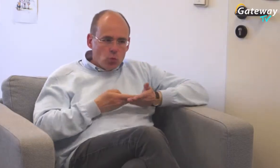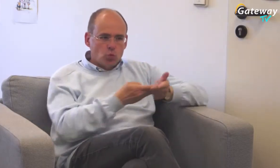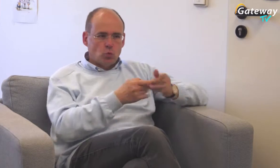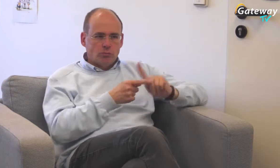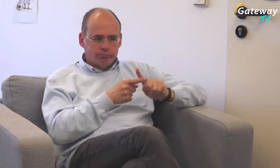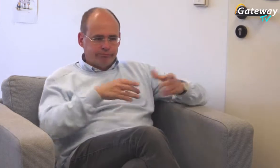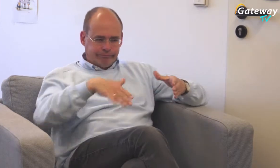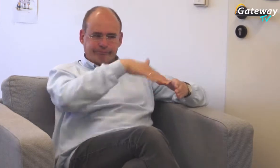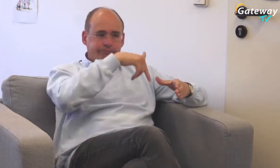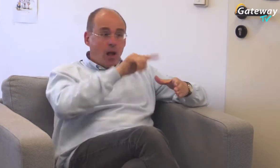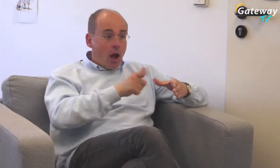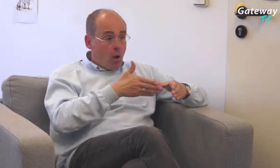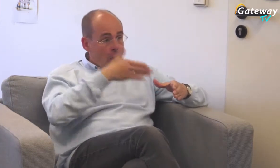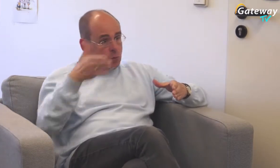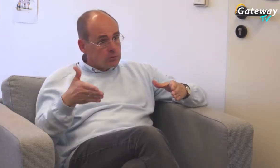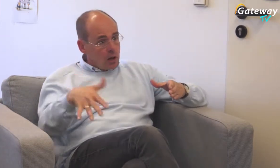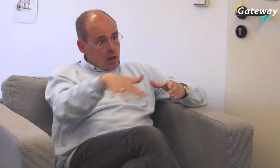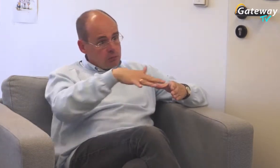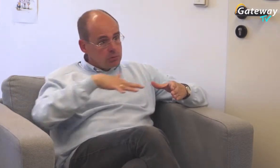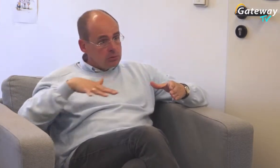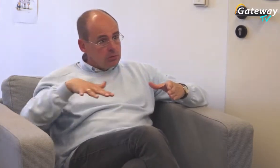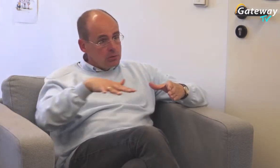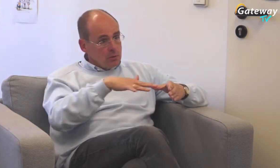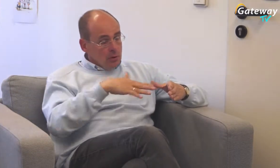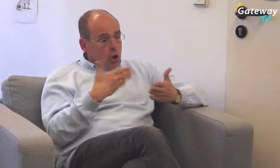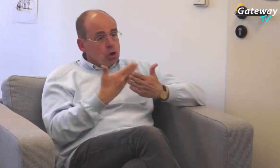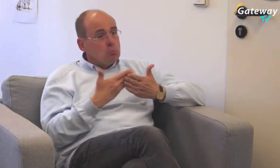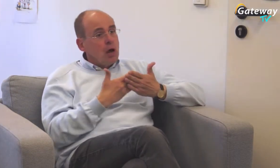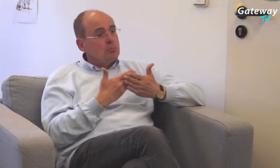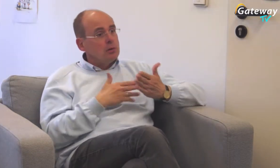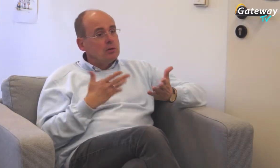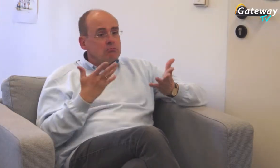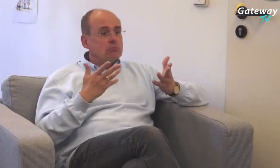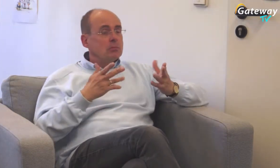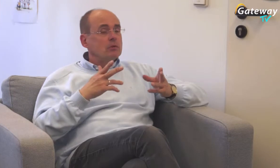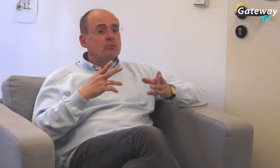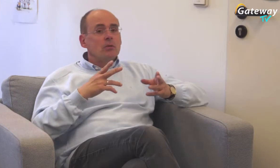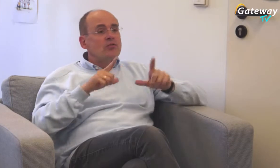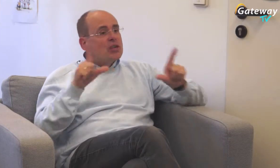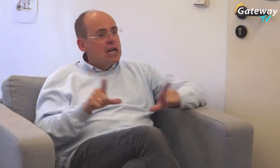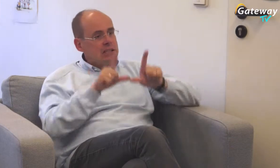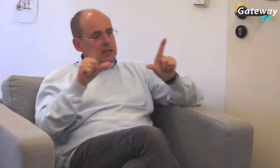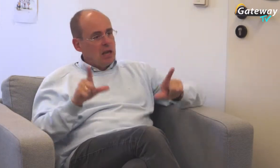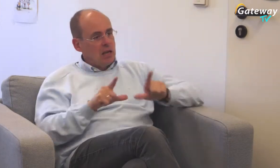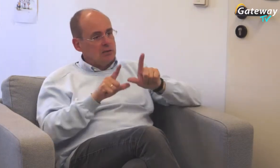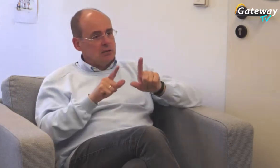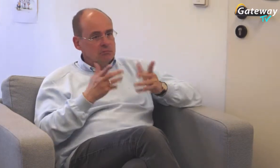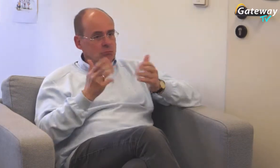Insgesamt, wie viel, also Sie betreuen hier an der Universität die Studenten, sind Sie auch